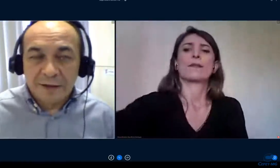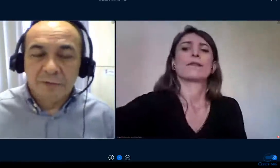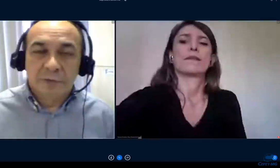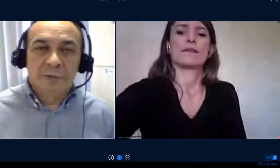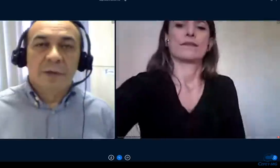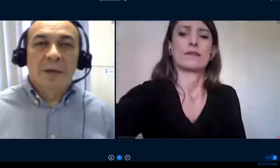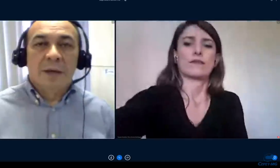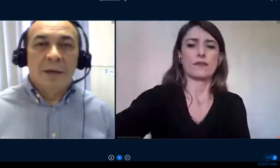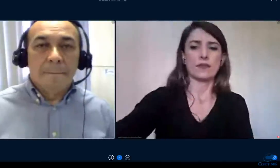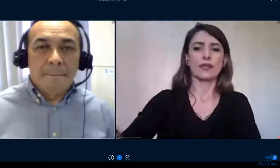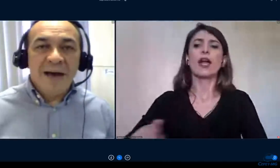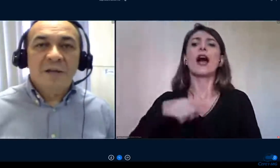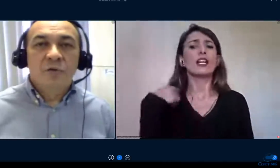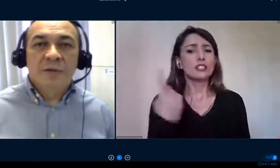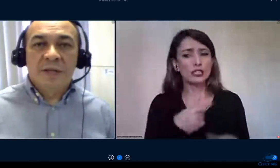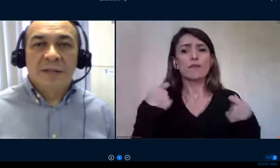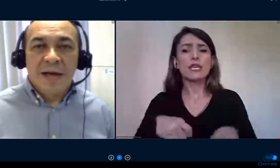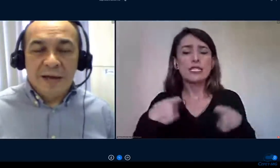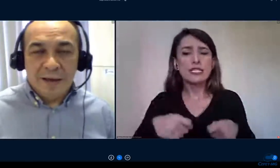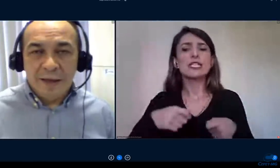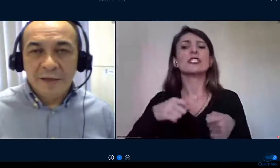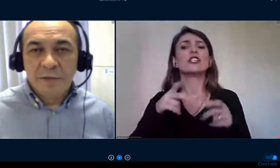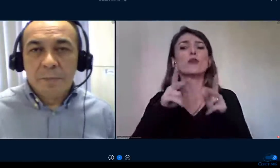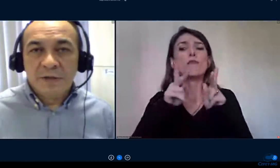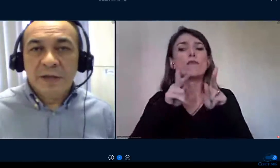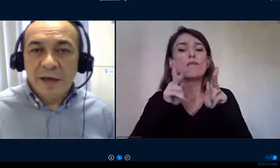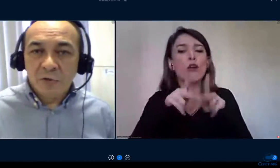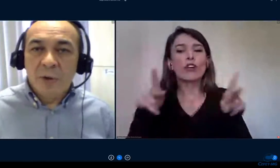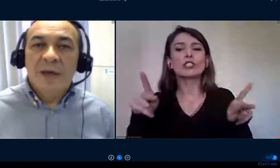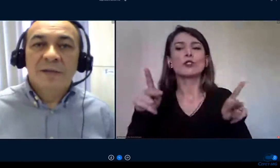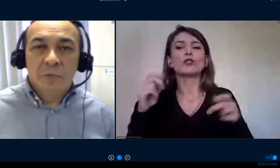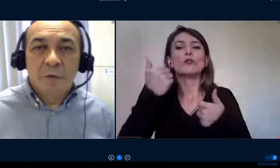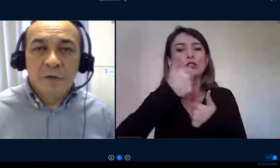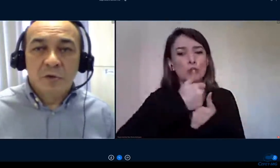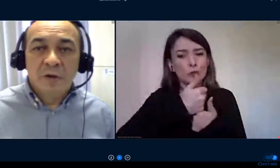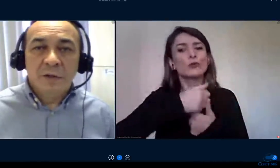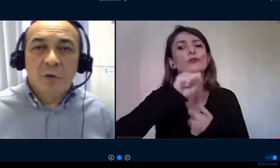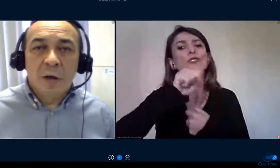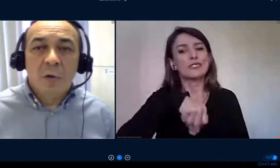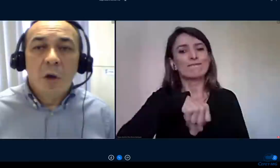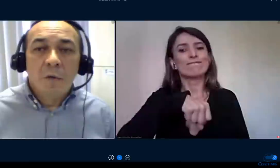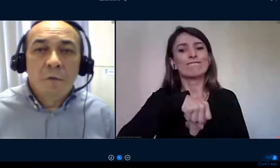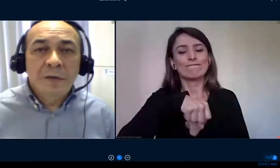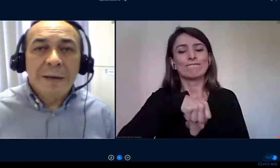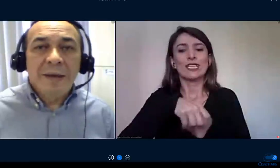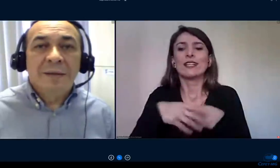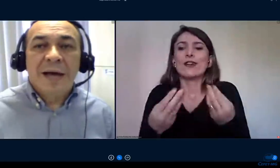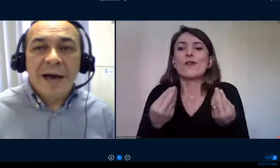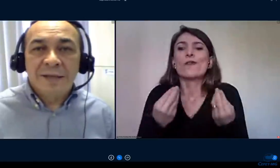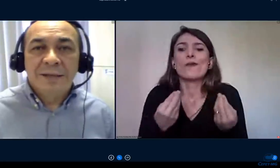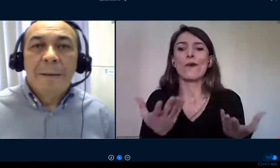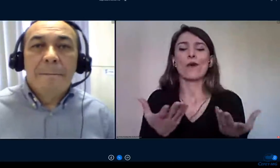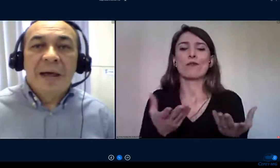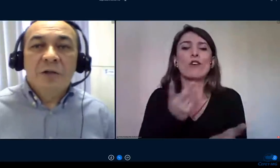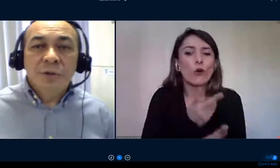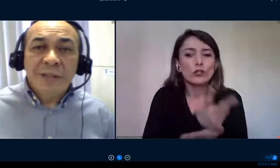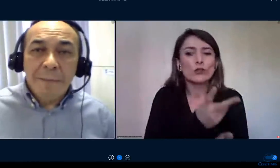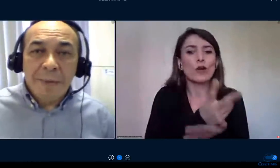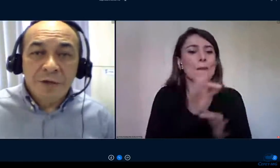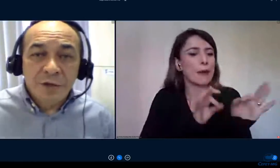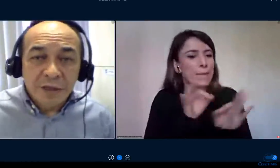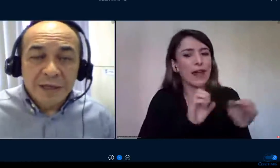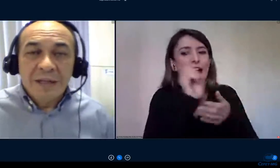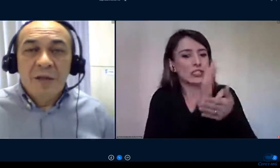contratados. E para sustentar esse processo, esses professores se tornam fundamentais para